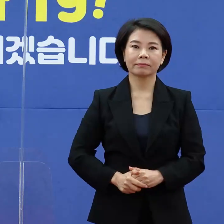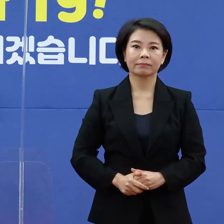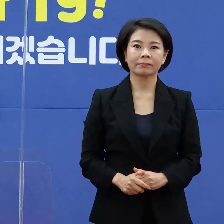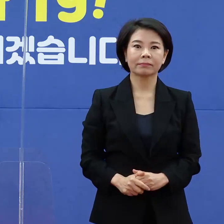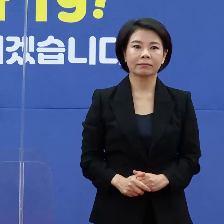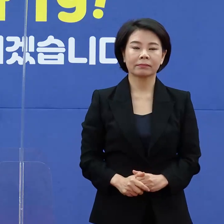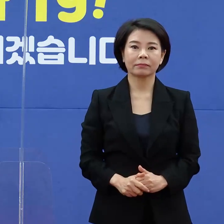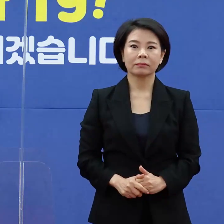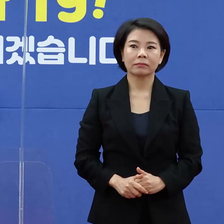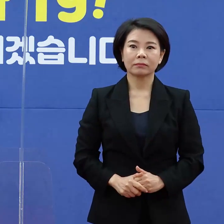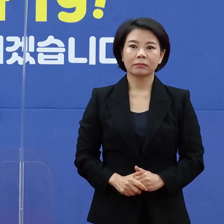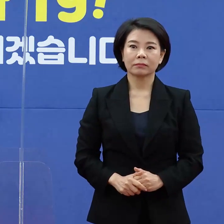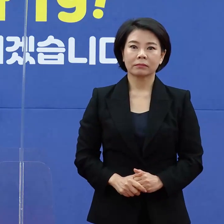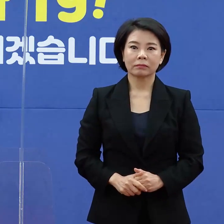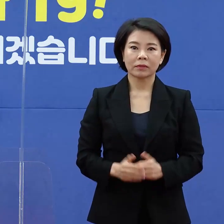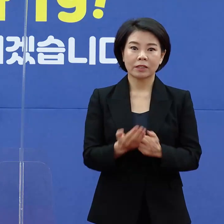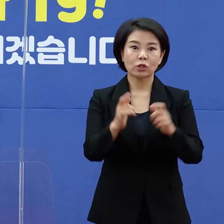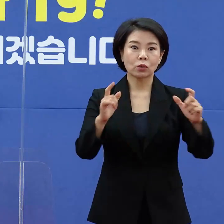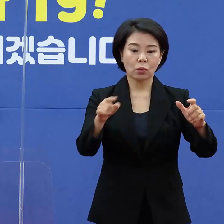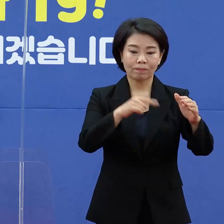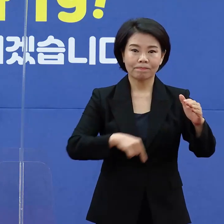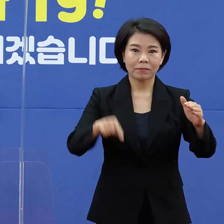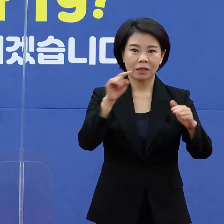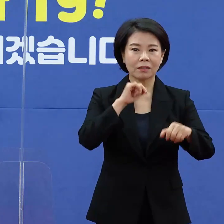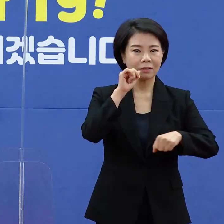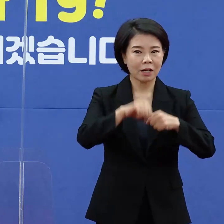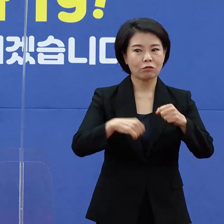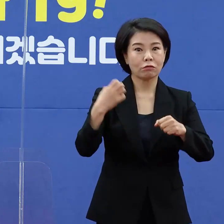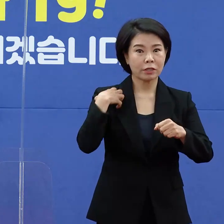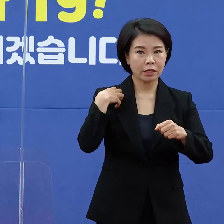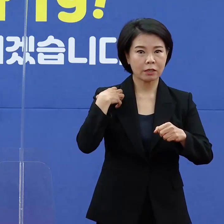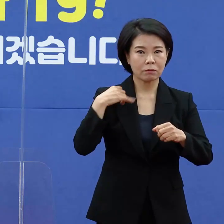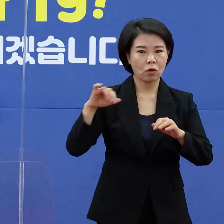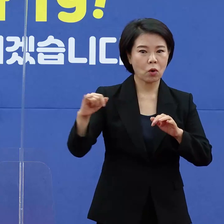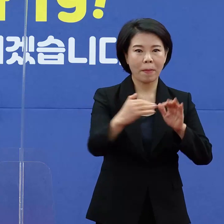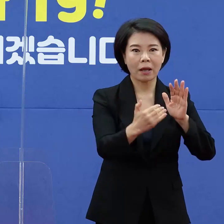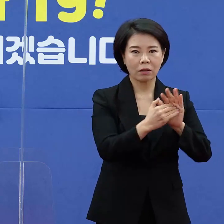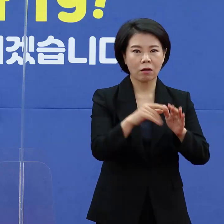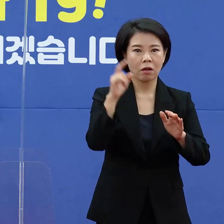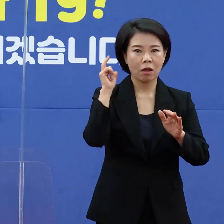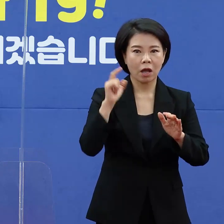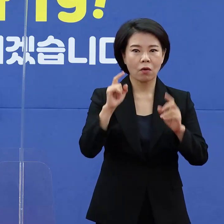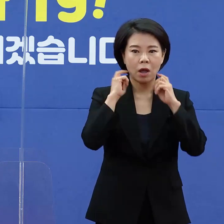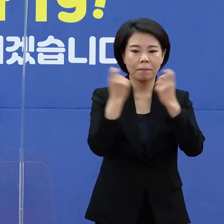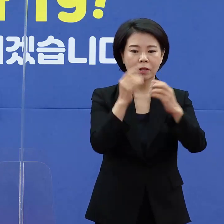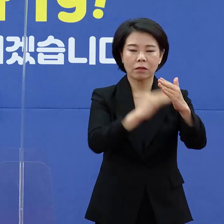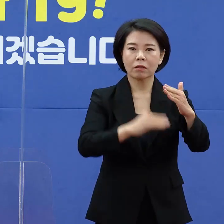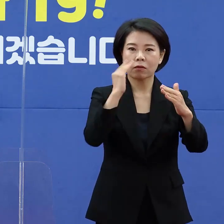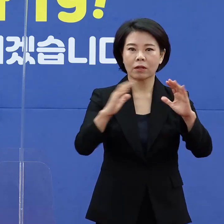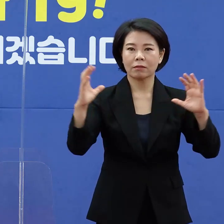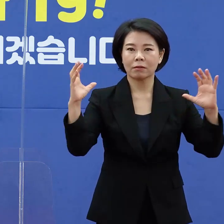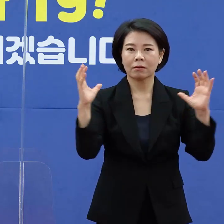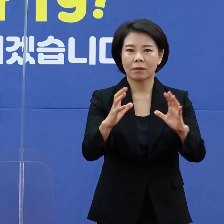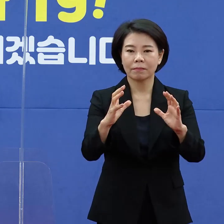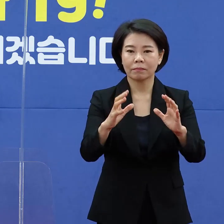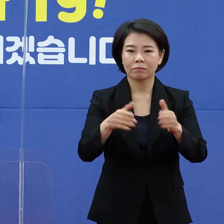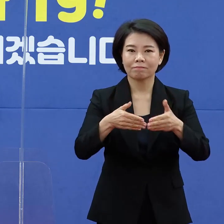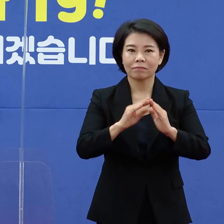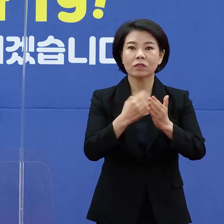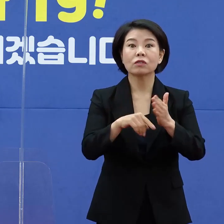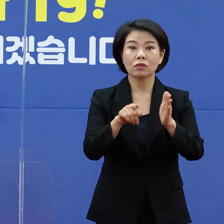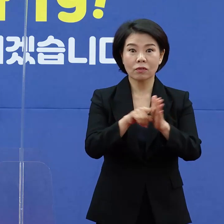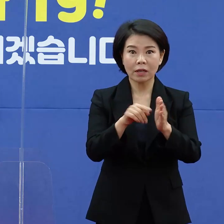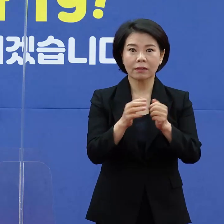네. 우리 루에세는 자율, 책임 방역 강화 및 민간 협력체계 구축을